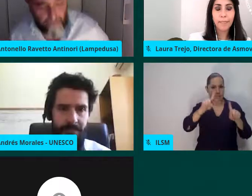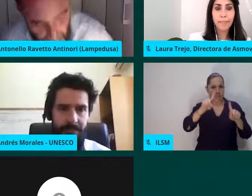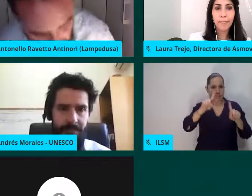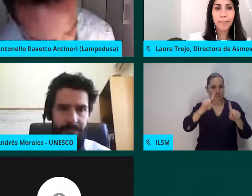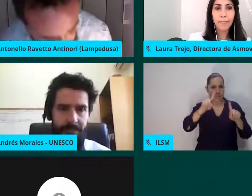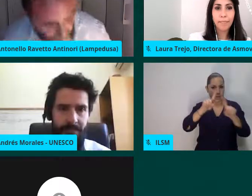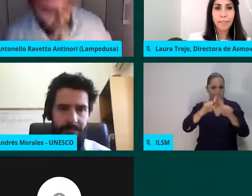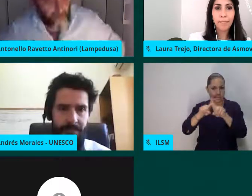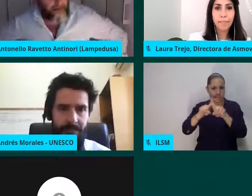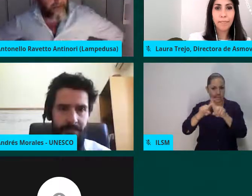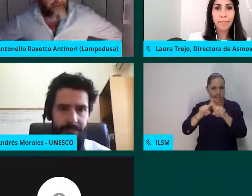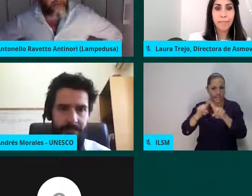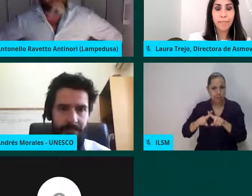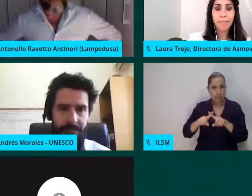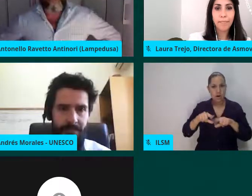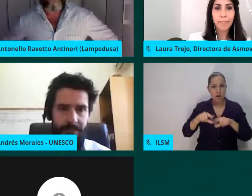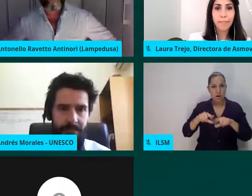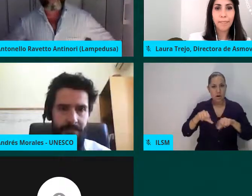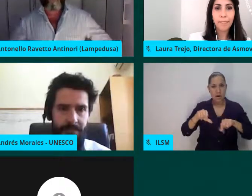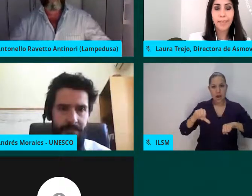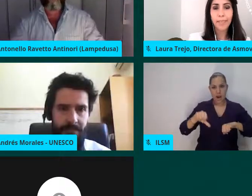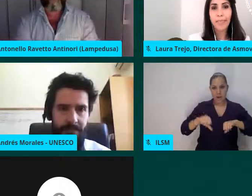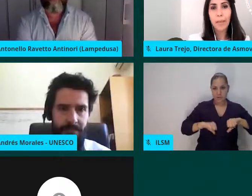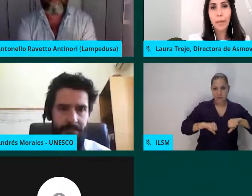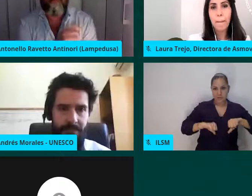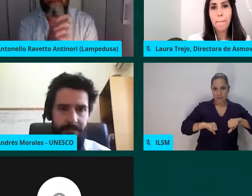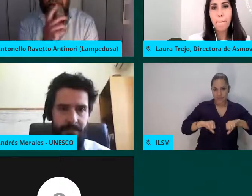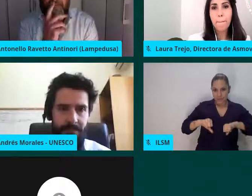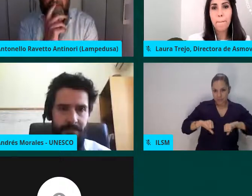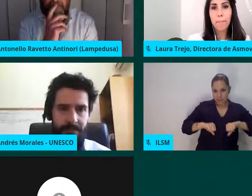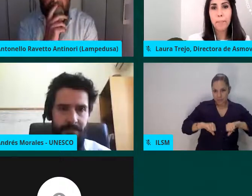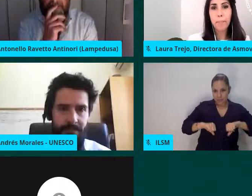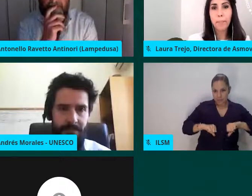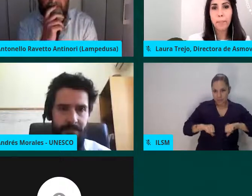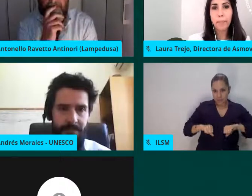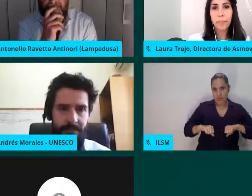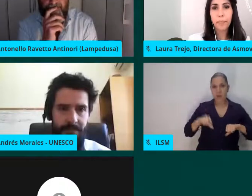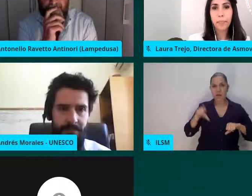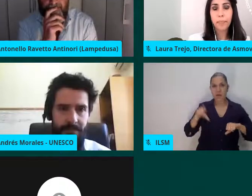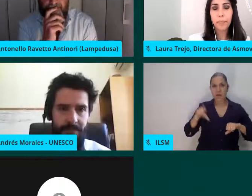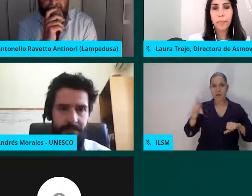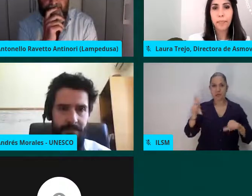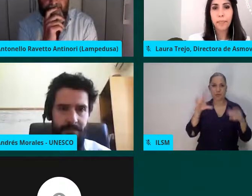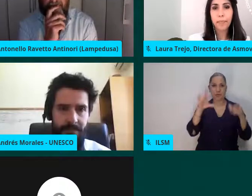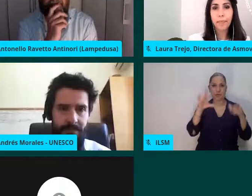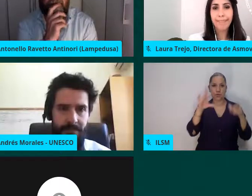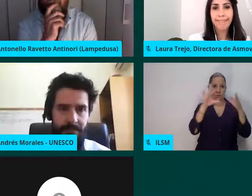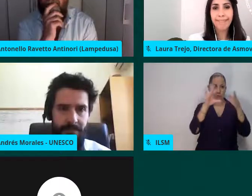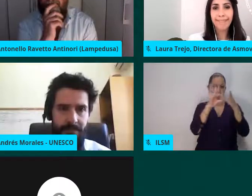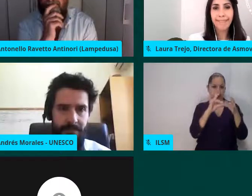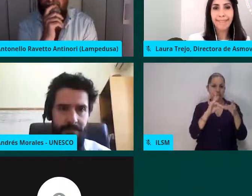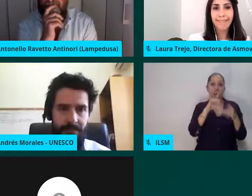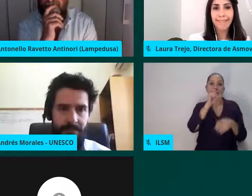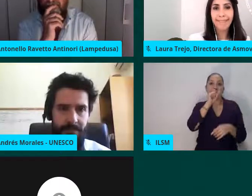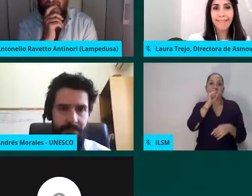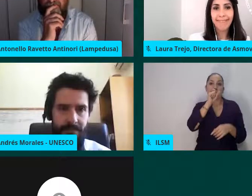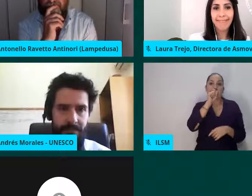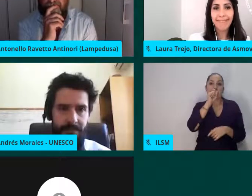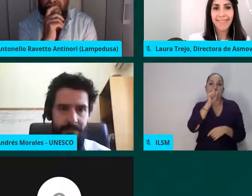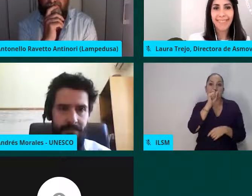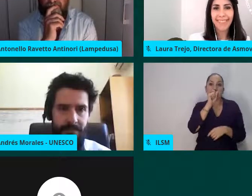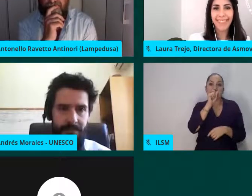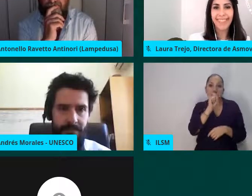Y antes de eso, quisiera yo dar las gracias a Erika Ordóñez y a Mónica Ponce, quienes nos están apoyando con la interpretación de lengua de señas mexicanas.